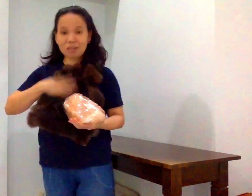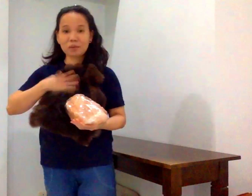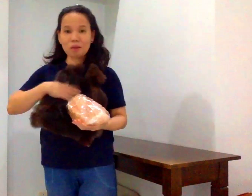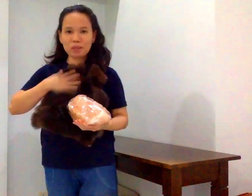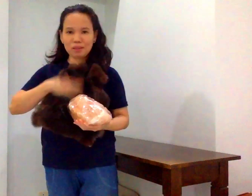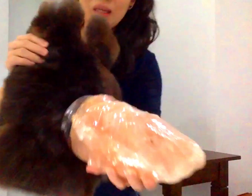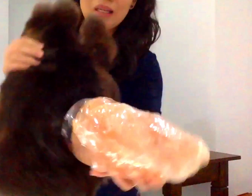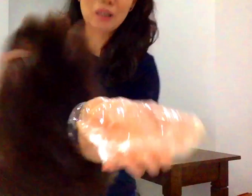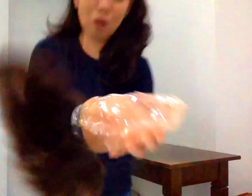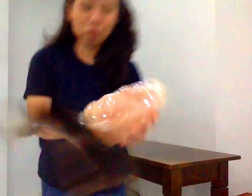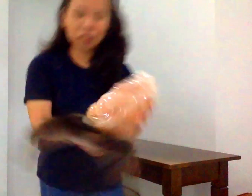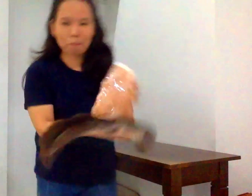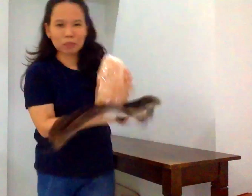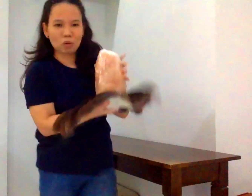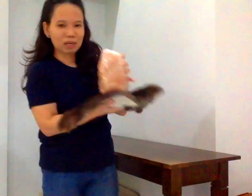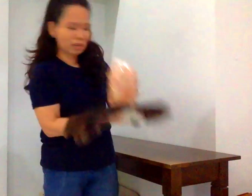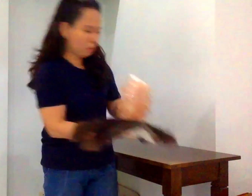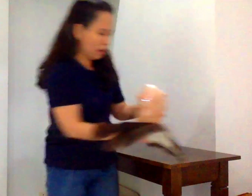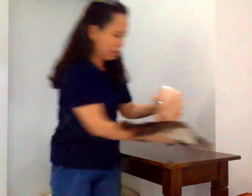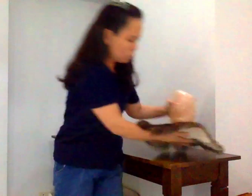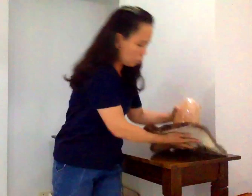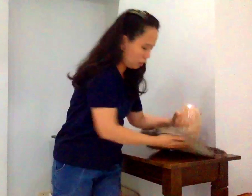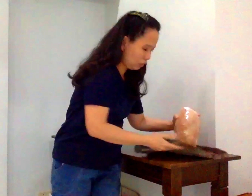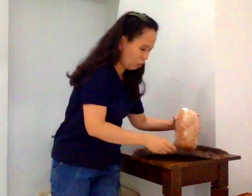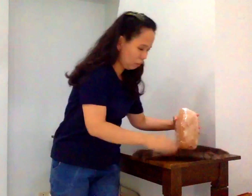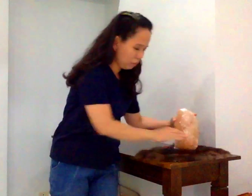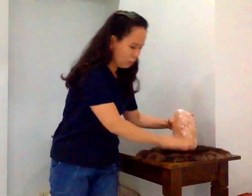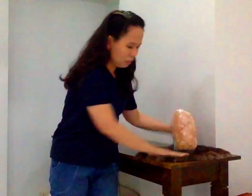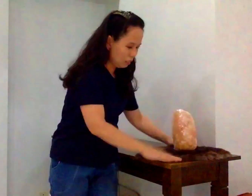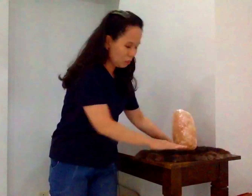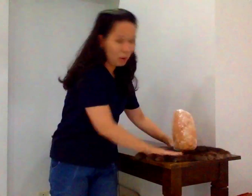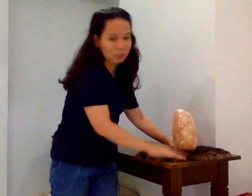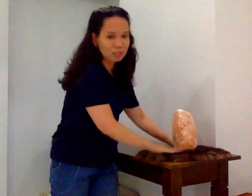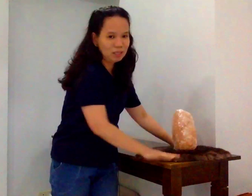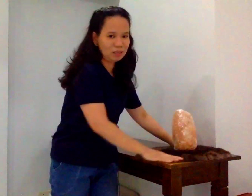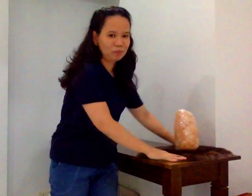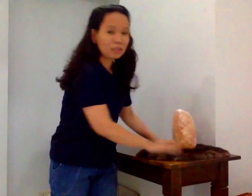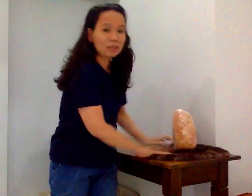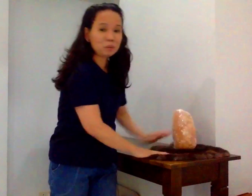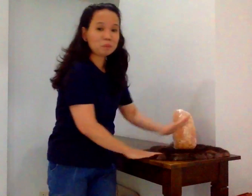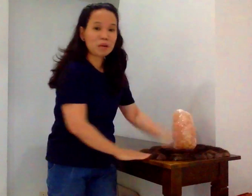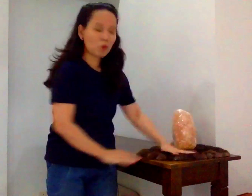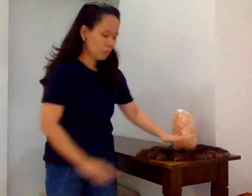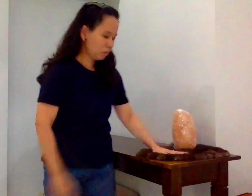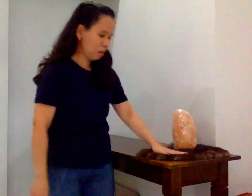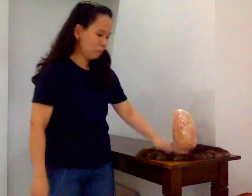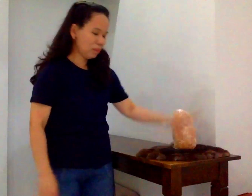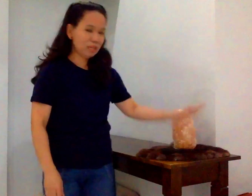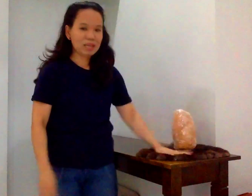ng rabbit. Ginawa ko siyang patungan ng may malayo. This is rabbit skin. Talagang, ano kami sa rabbit dahil nag